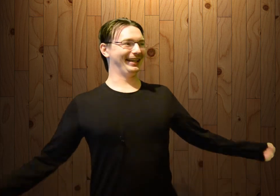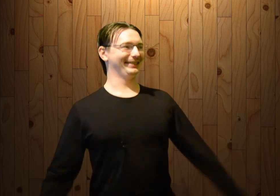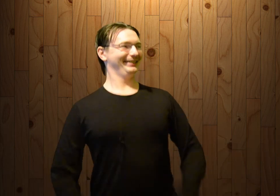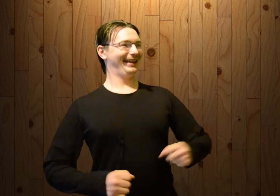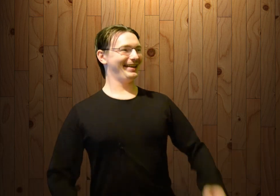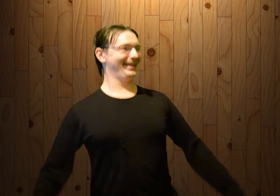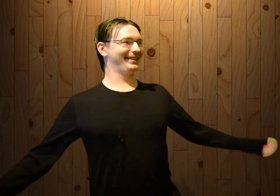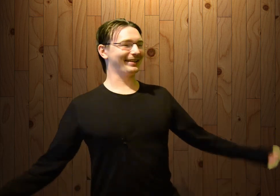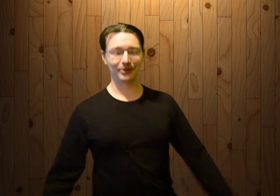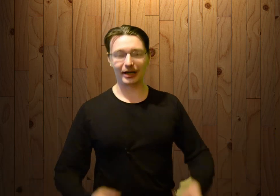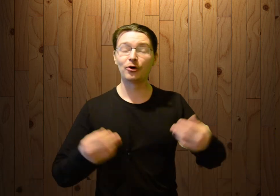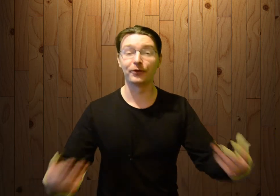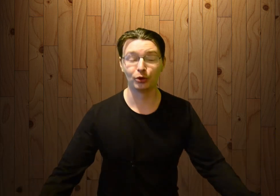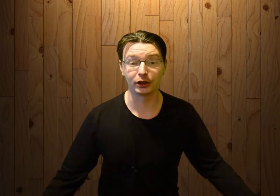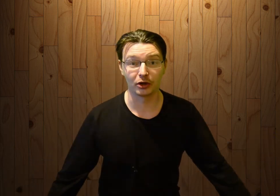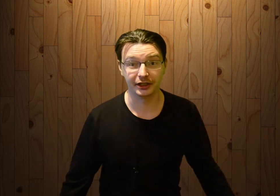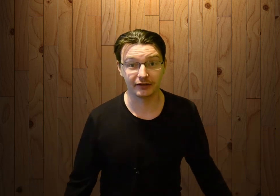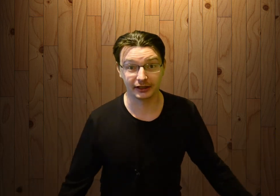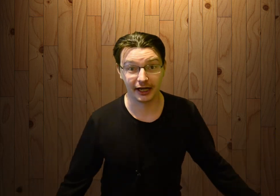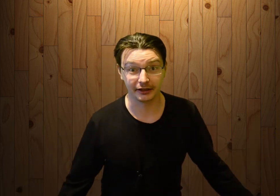блядь. Олени, рогов, сука, только не хватает.